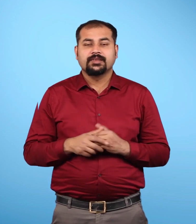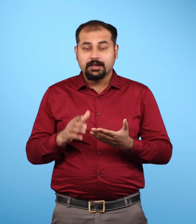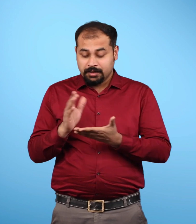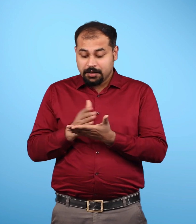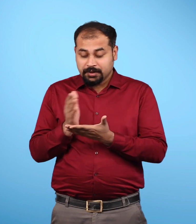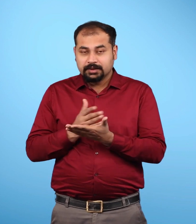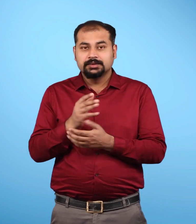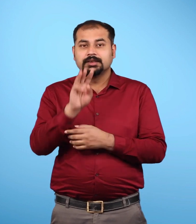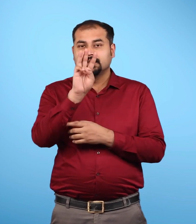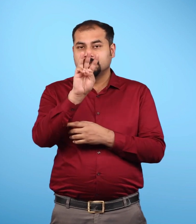प्रिष्ठ संख्या 35